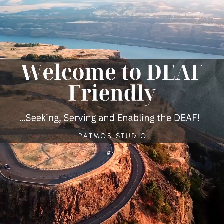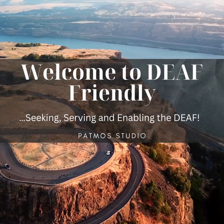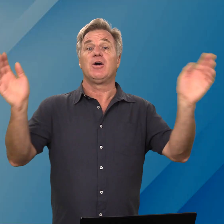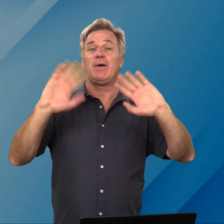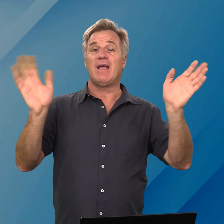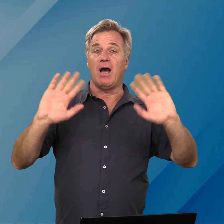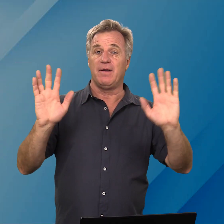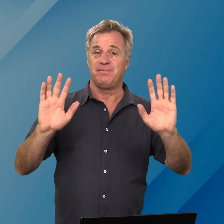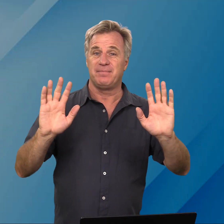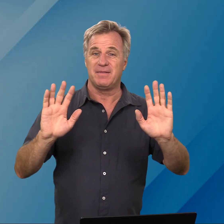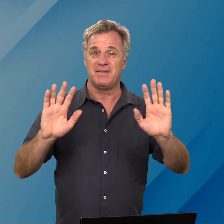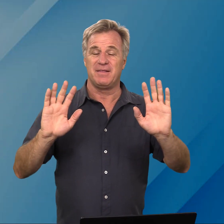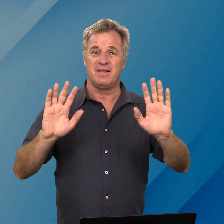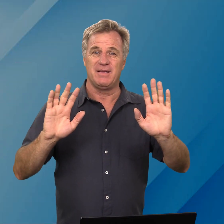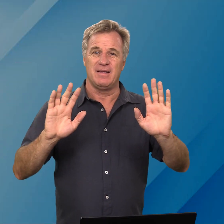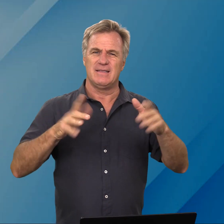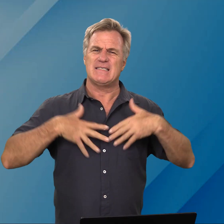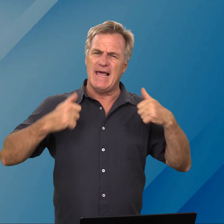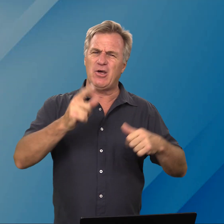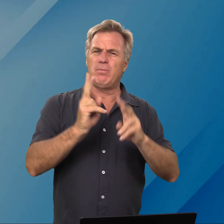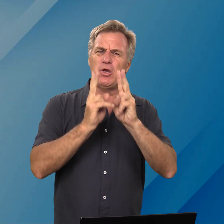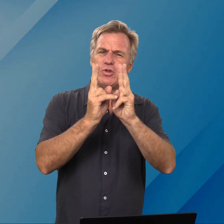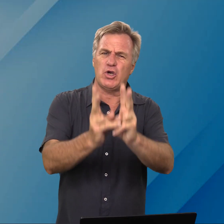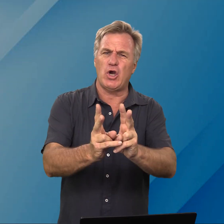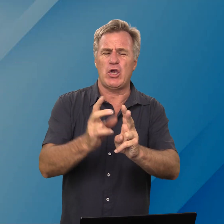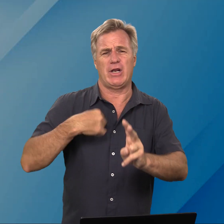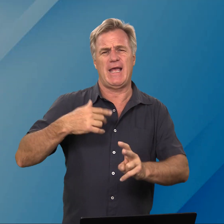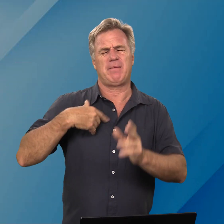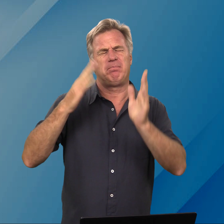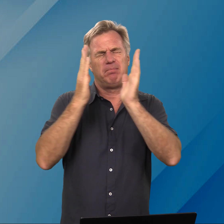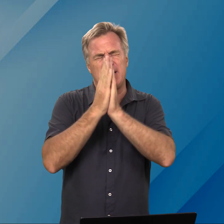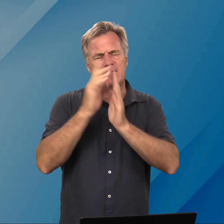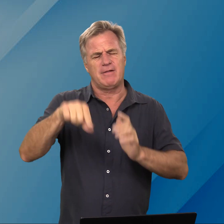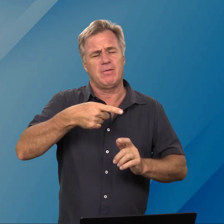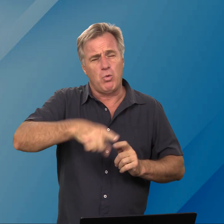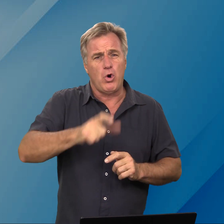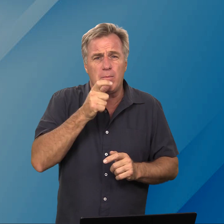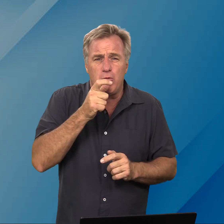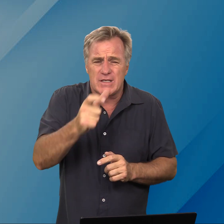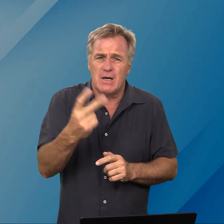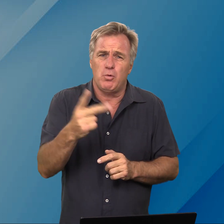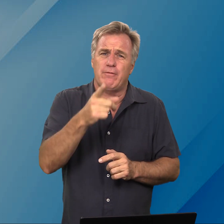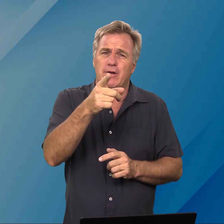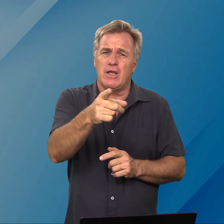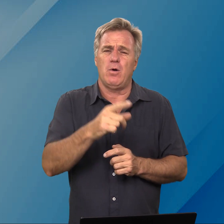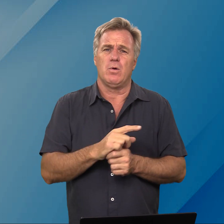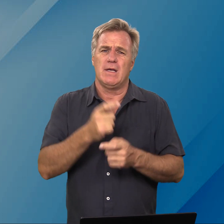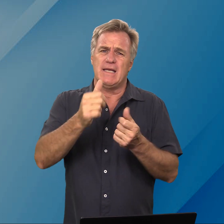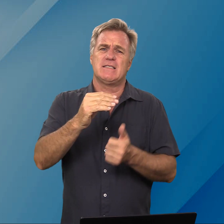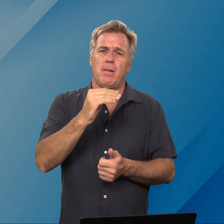Goeie dag Het is lekker om by jou te kuur en ek bid dat vanmorgen boodskap ook vir jou iets sal